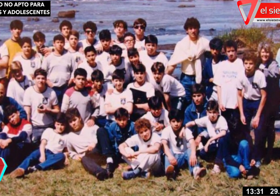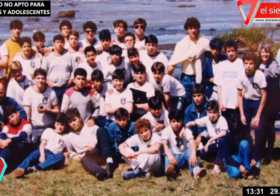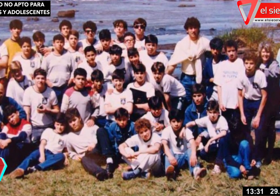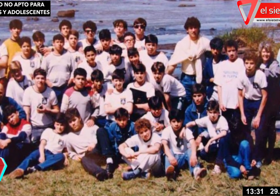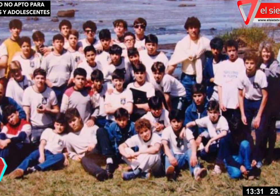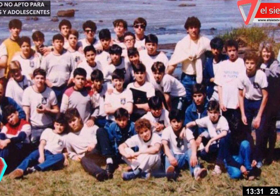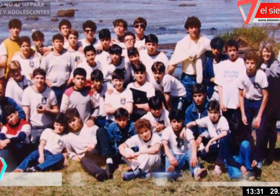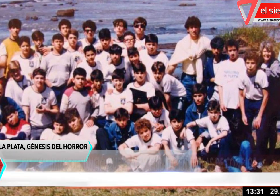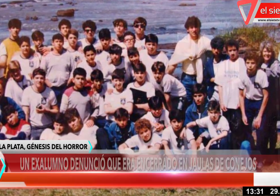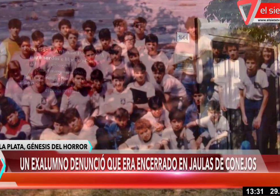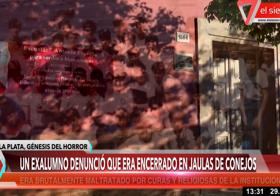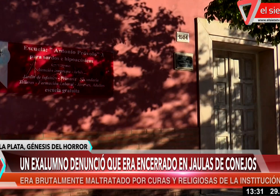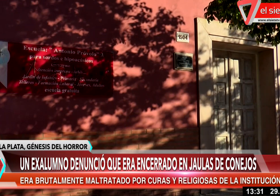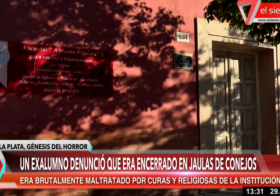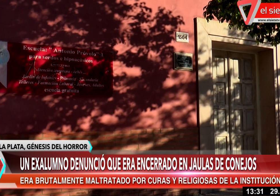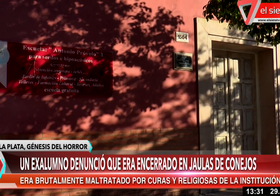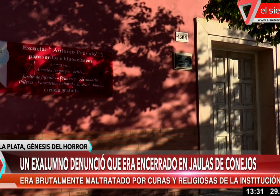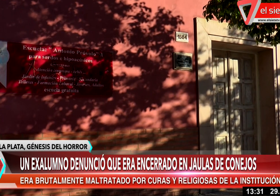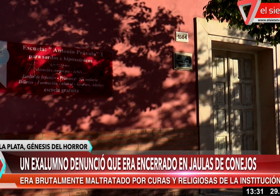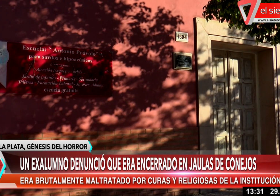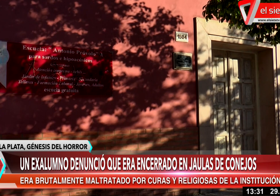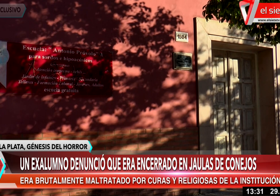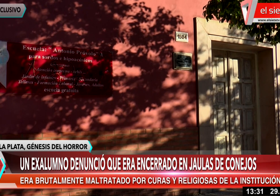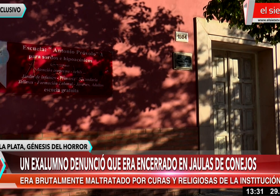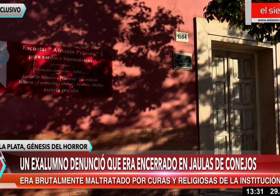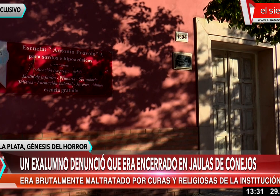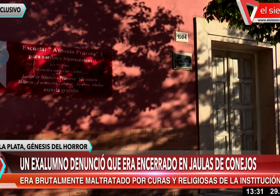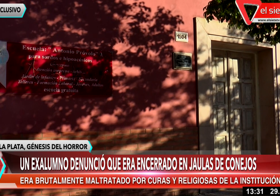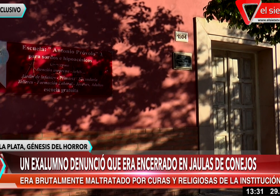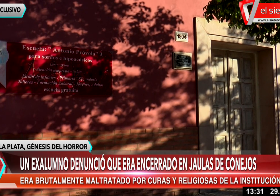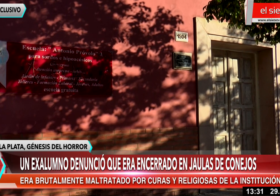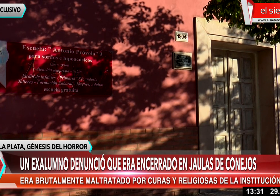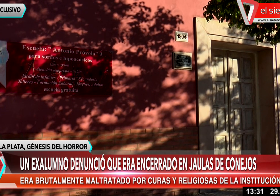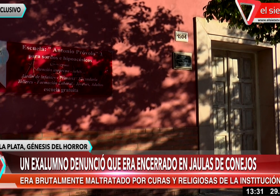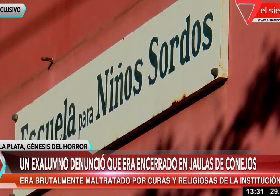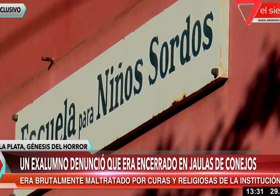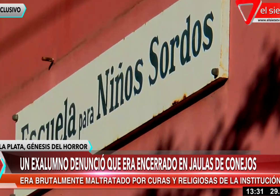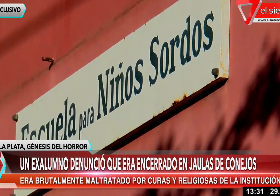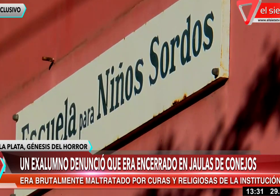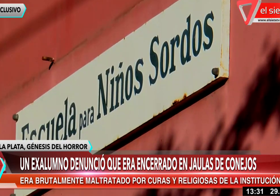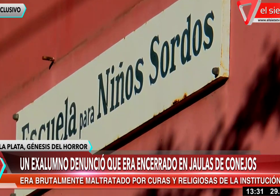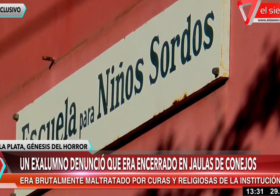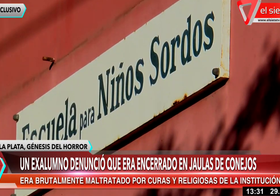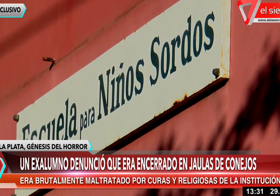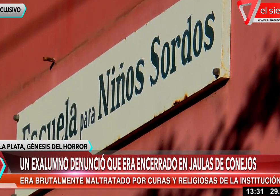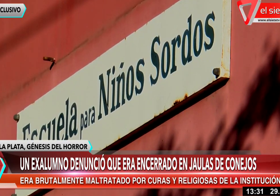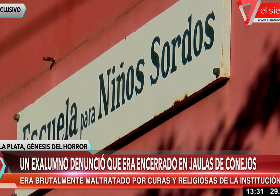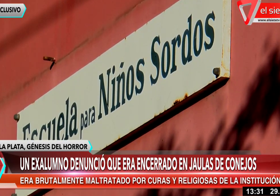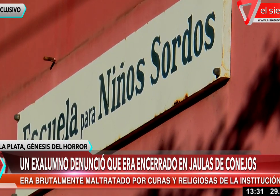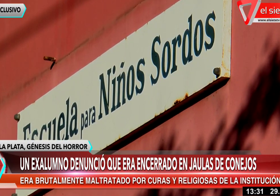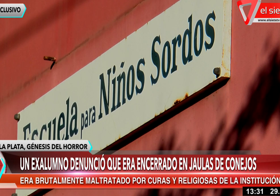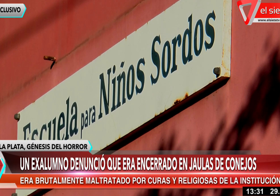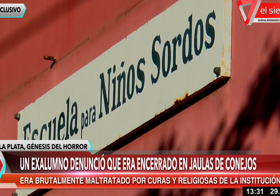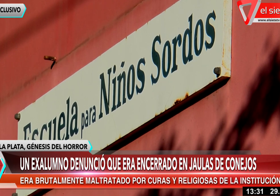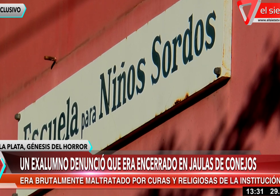sus propios progenitores. Llegó finalmente al Instituto Antonio Próbolo de La Plata. Buscaba cariño, buscaba contención,